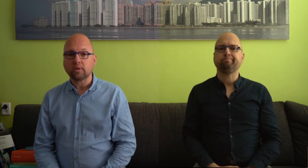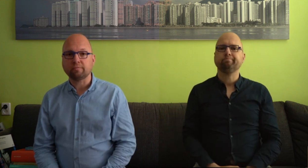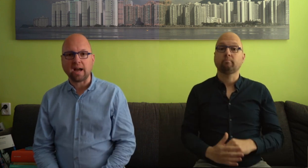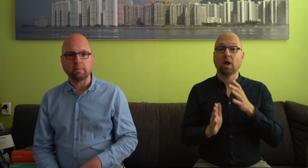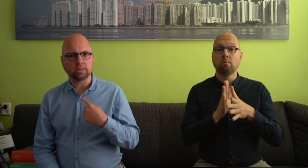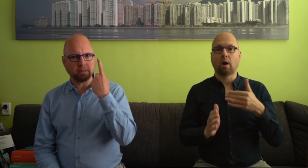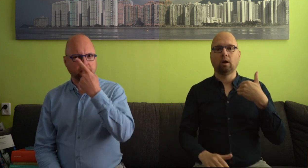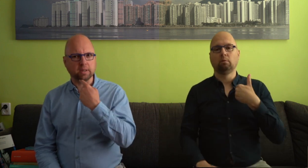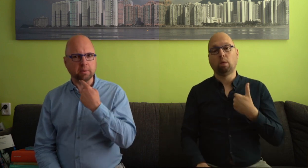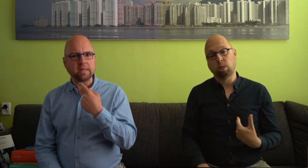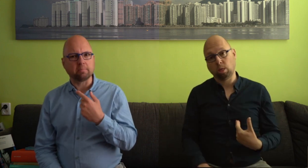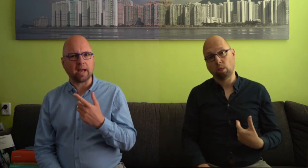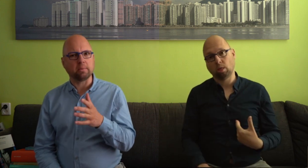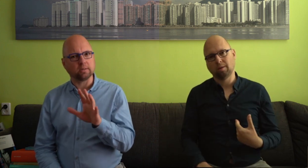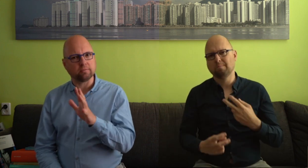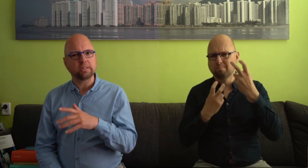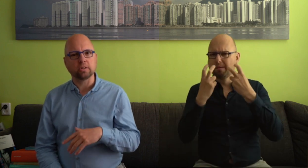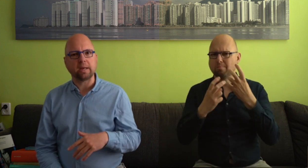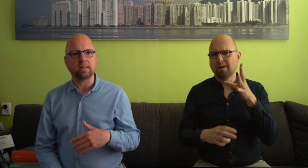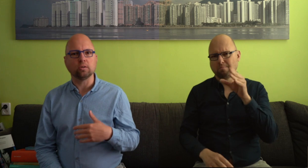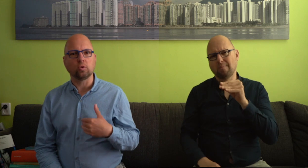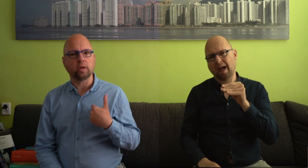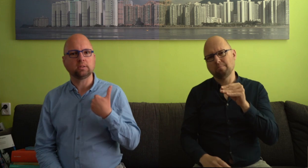Vaak met een specifieke mimiek erbij, maar dat wisselt een beetje in de context.